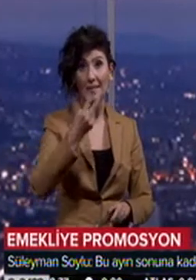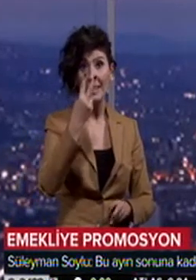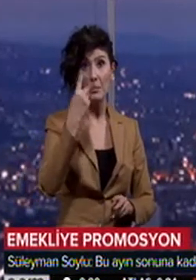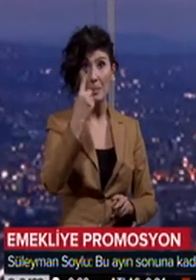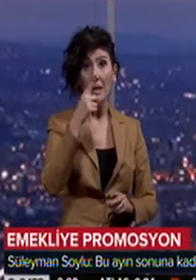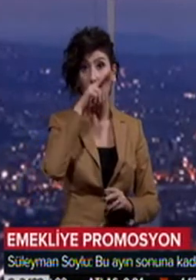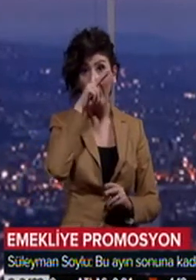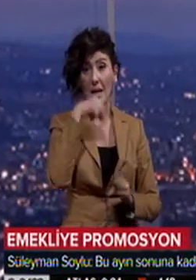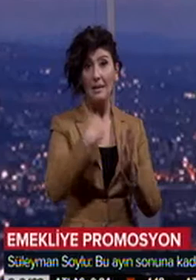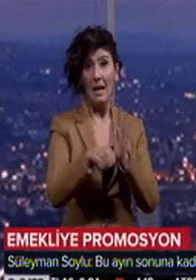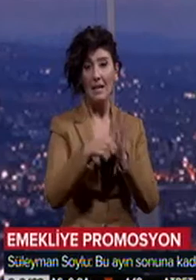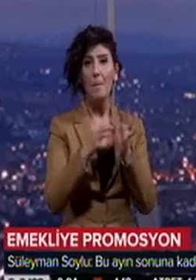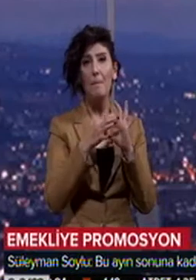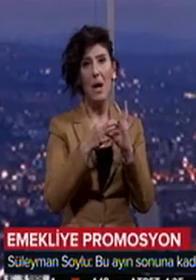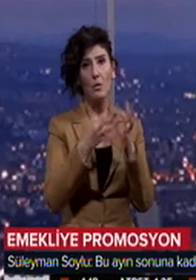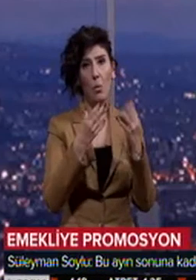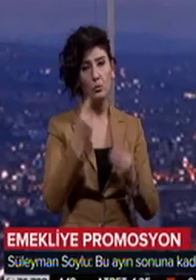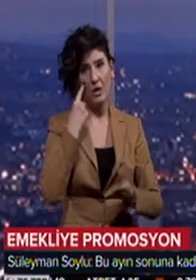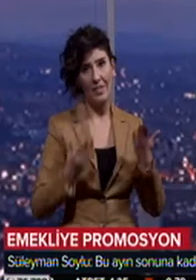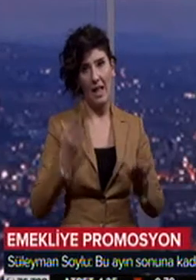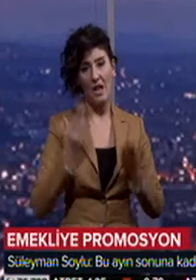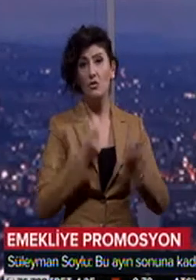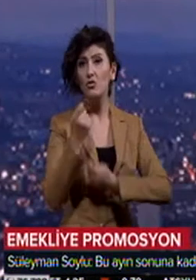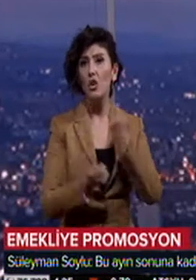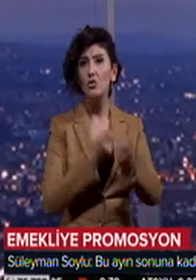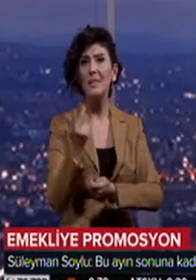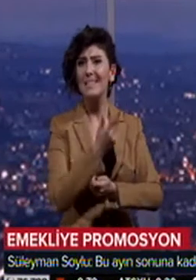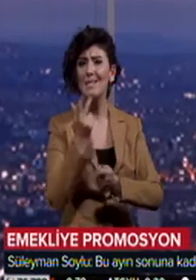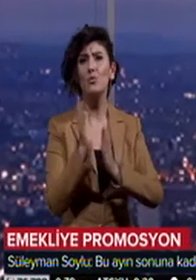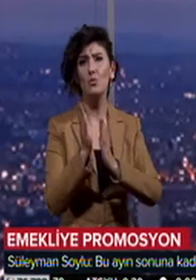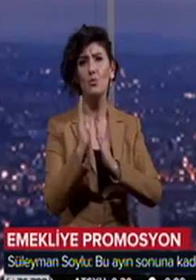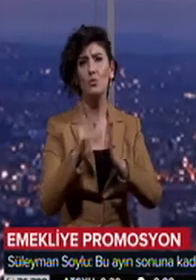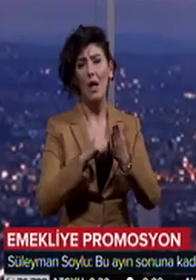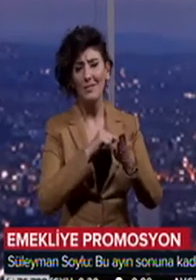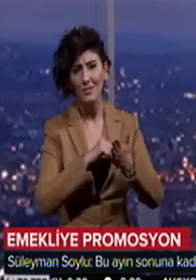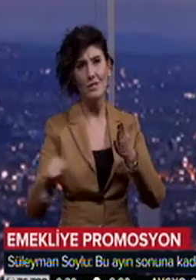Mart tarihini bağlayıcı olarak değerlendirdi. Çalışmaların hızla sürdüğünün altını çizdi.